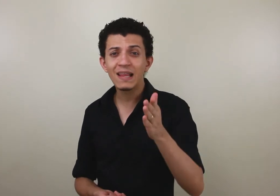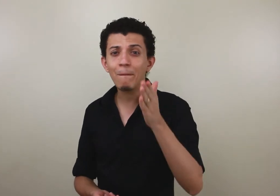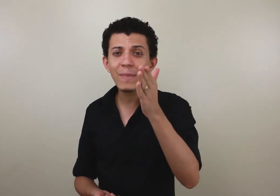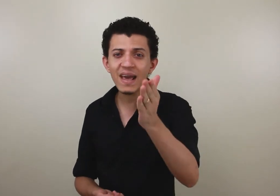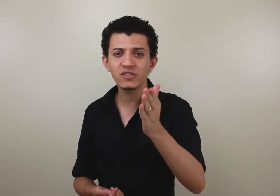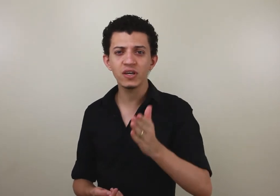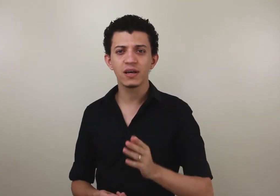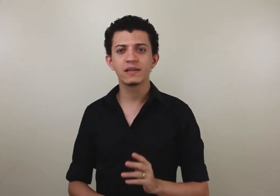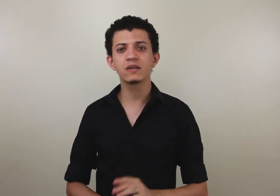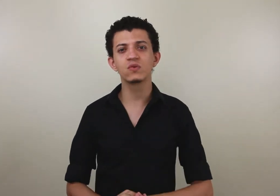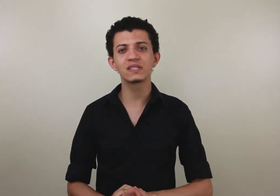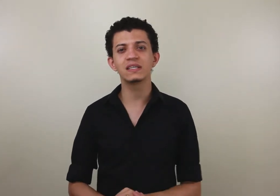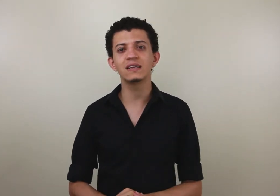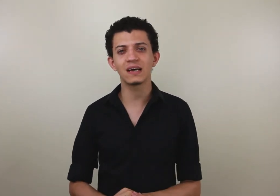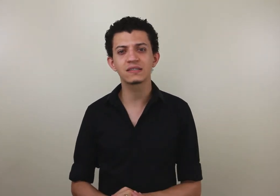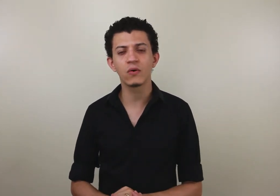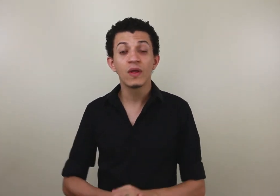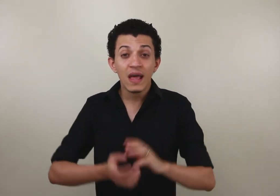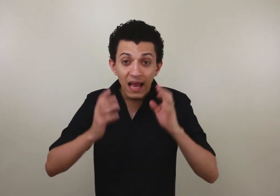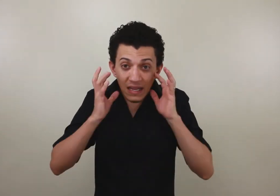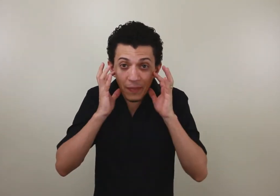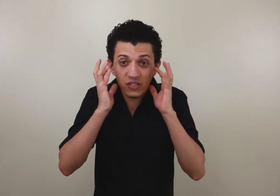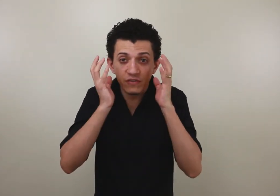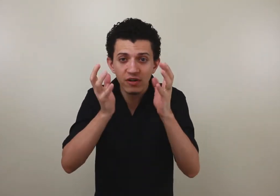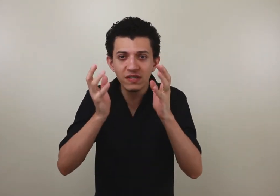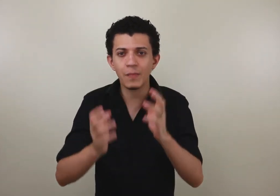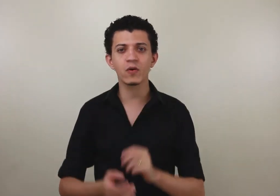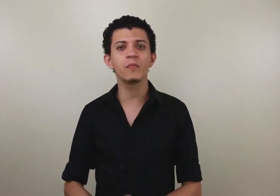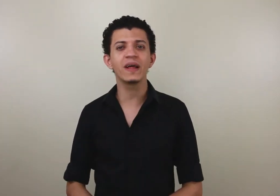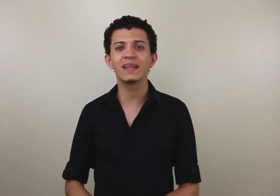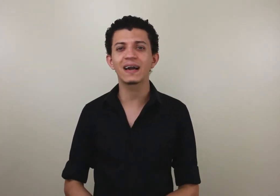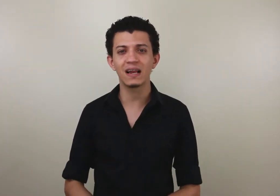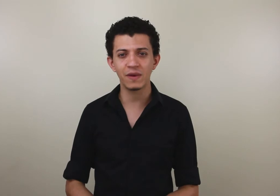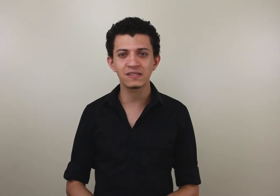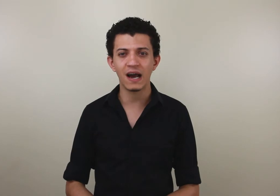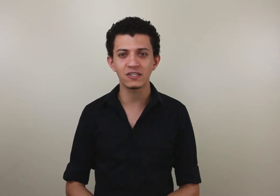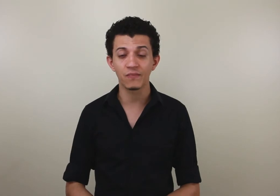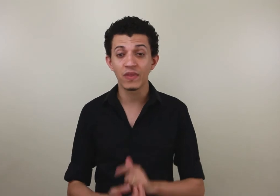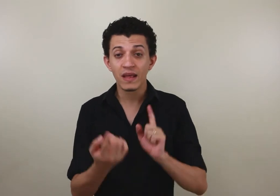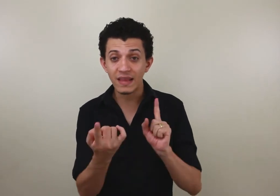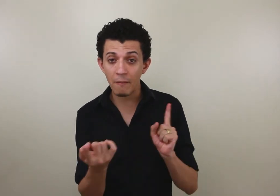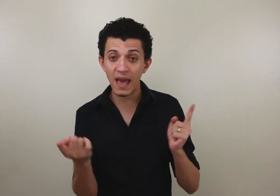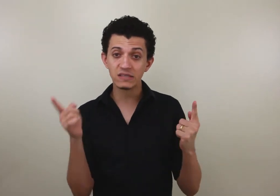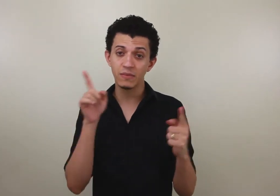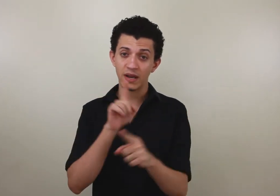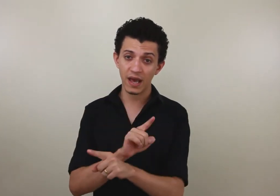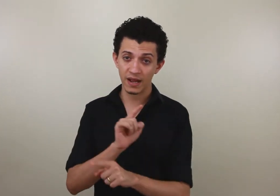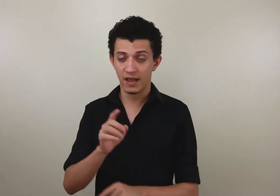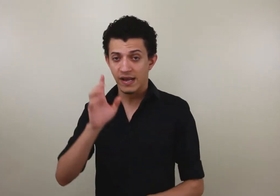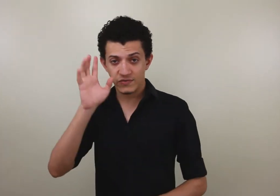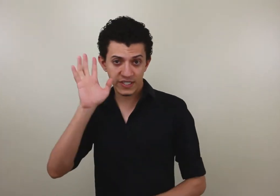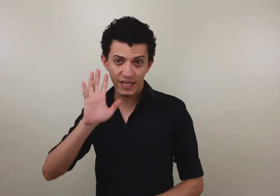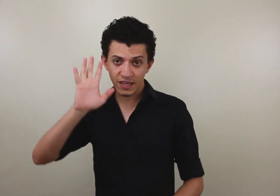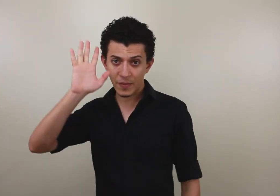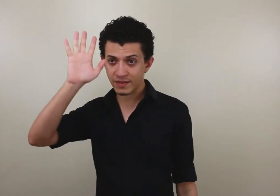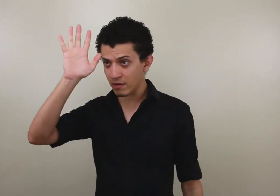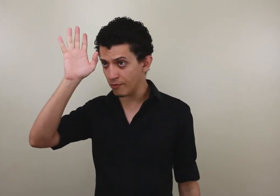que depende da sua sinalização. Ele depende de você para compreender aquela mensagem. Da mesma maneira, se você está interpretando